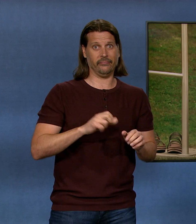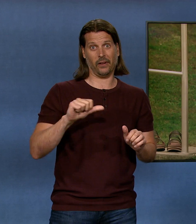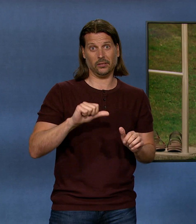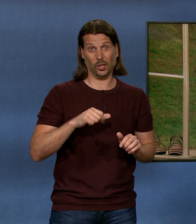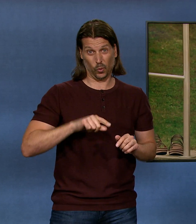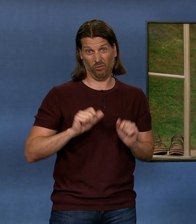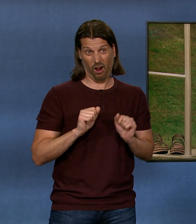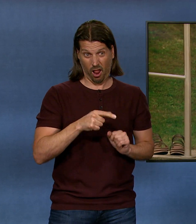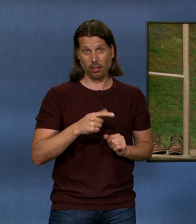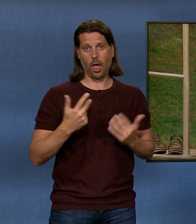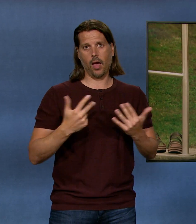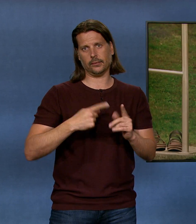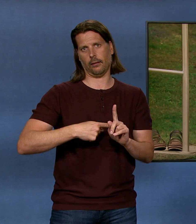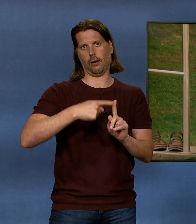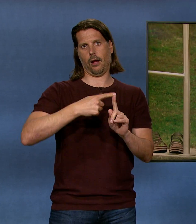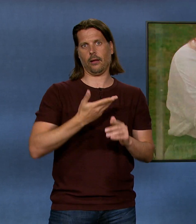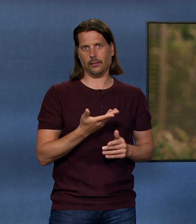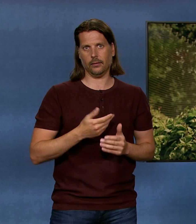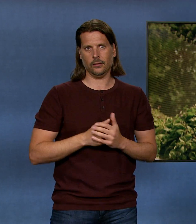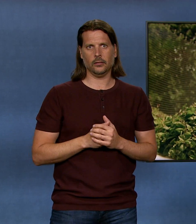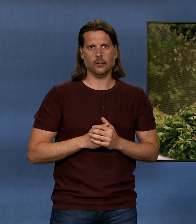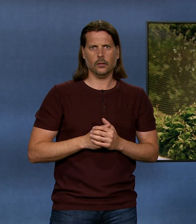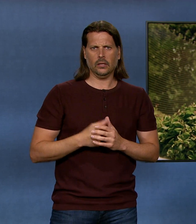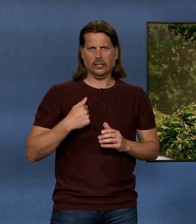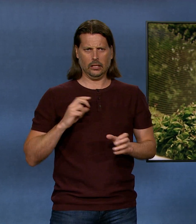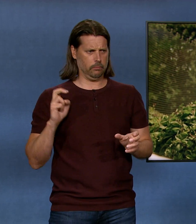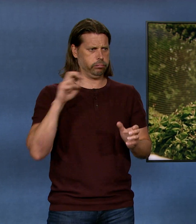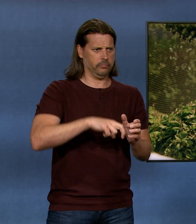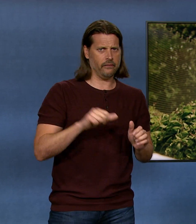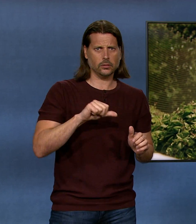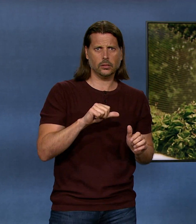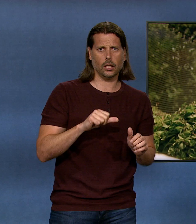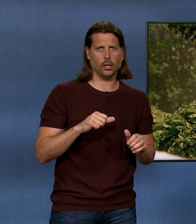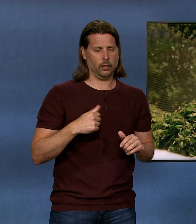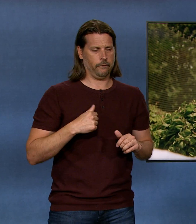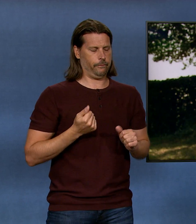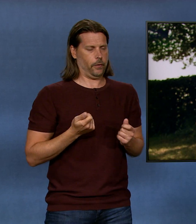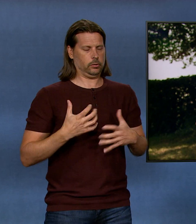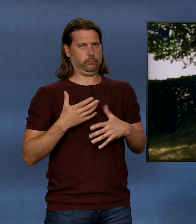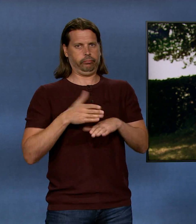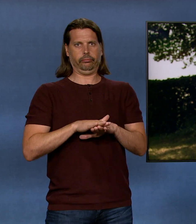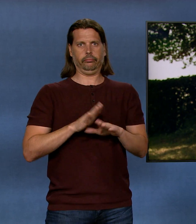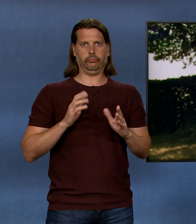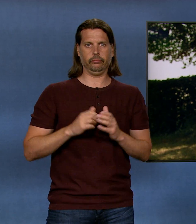kalt war, um hier rein zu gehen. Wir sind hier ins Wasser und sind fast verreckt. Hier war es für unser Wasser zu